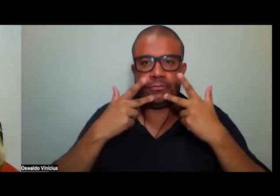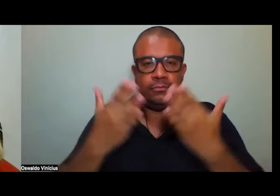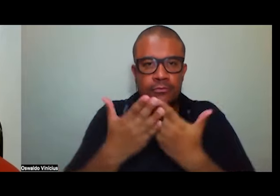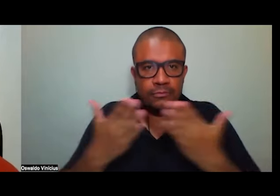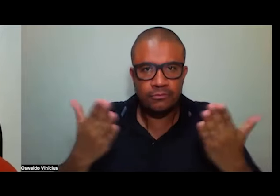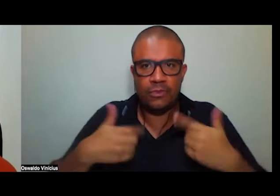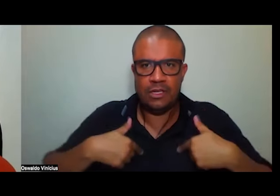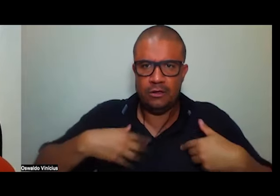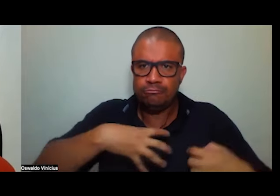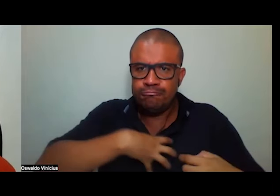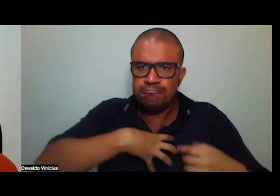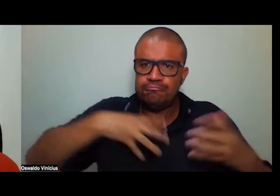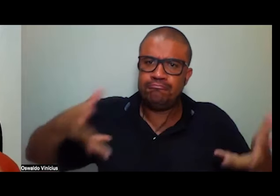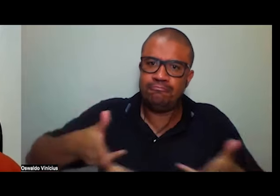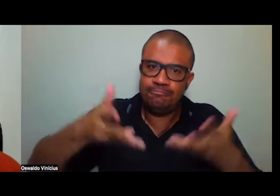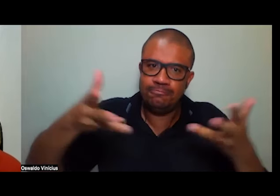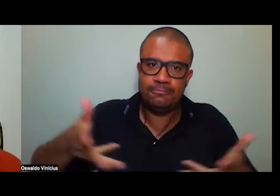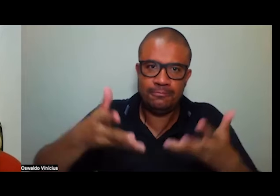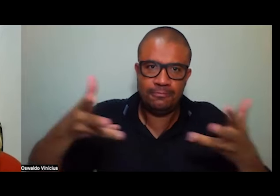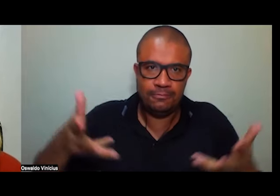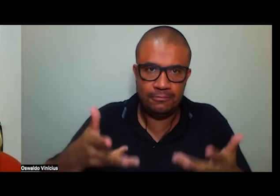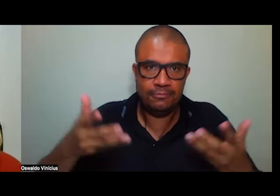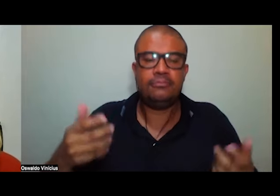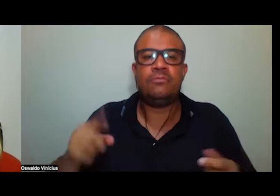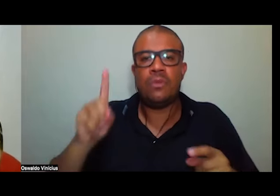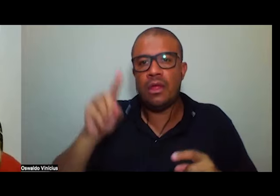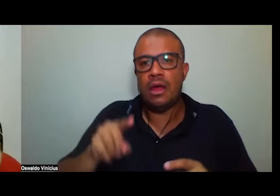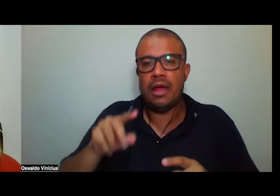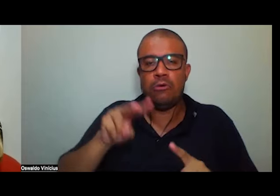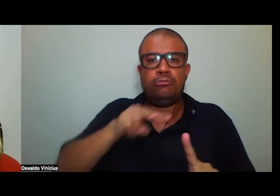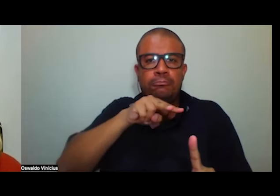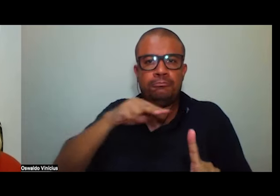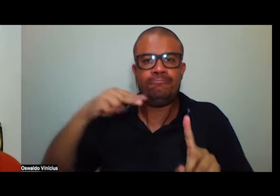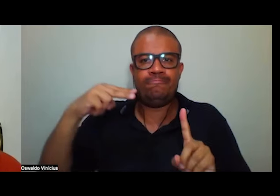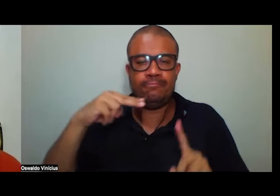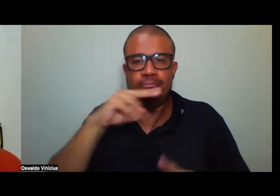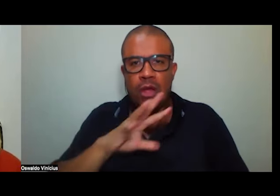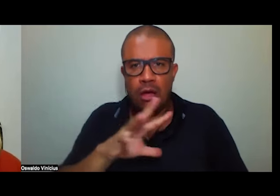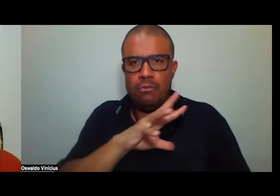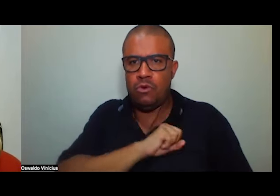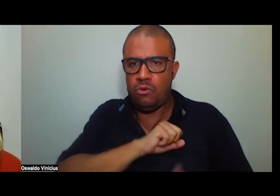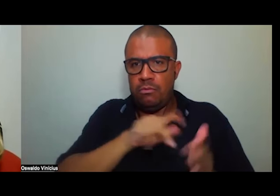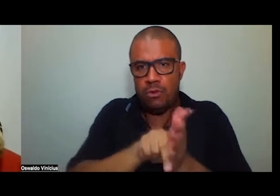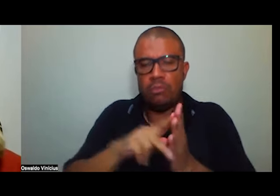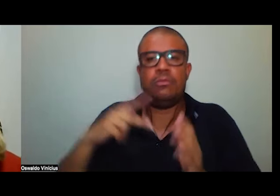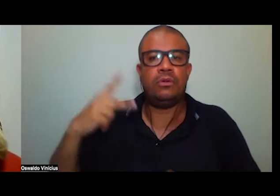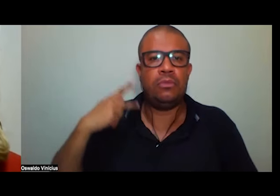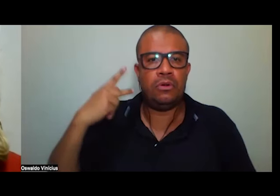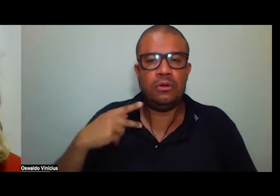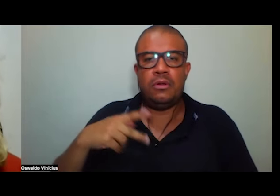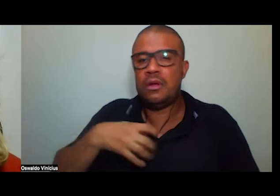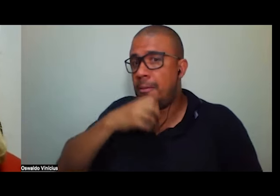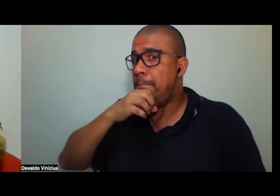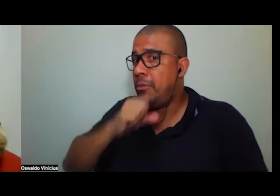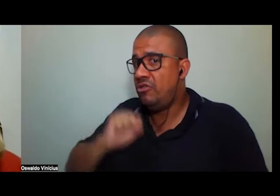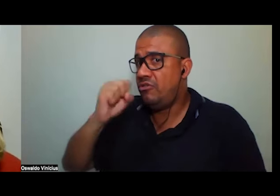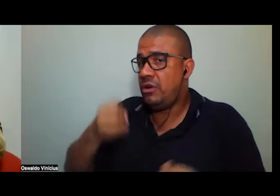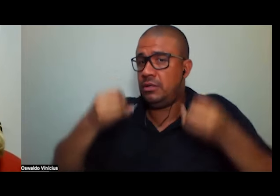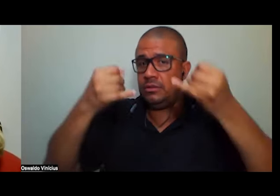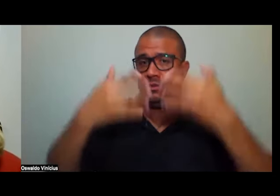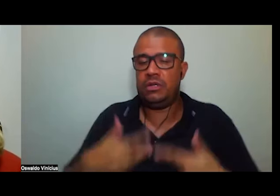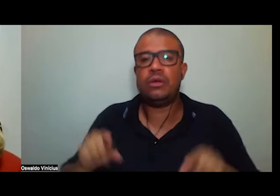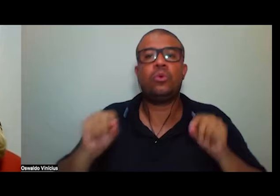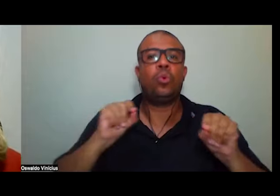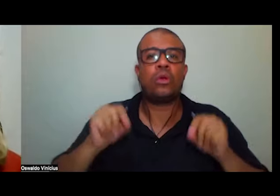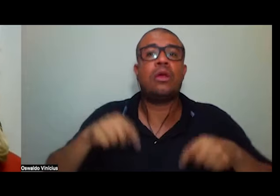movem na política como parte de uma visão amorosa da política porque o Paulo Freire nos diz que isso é possível e eu